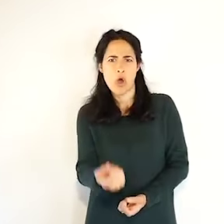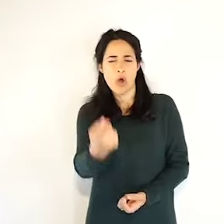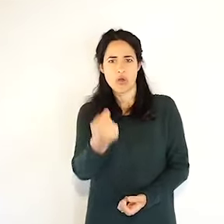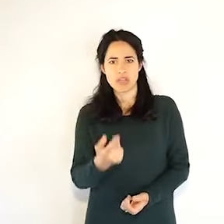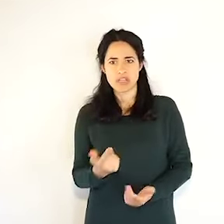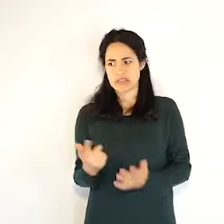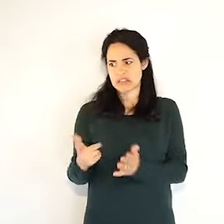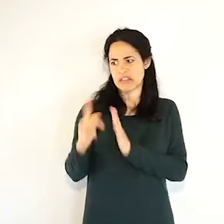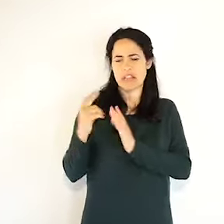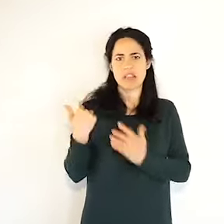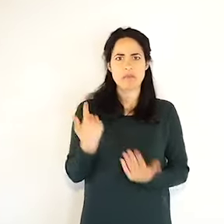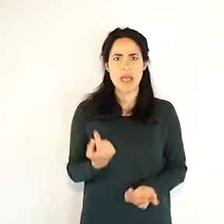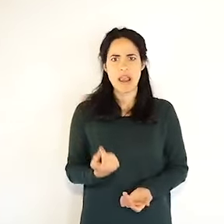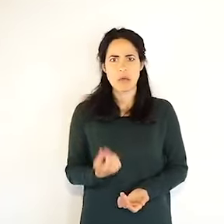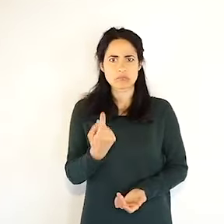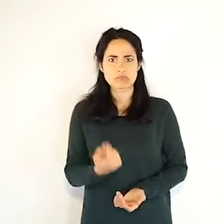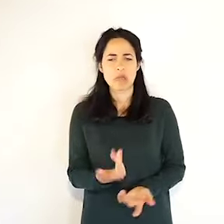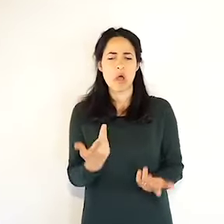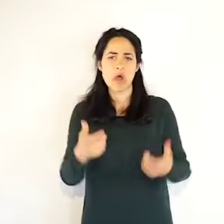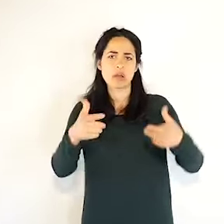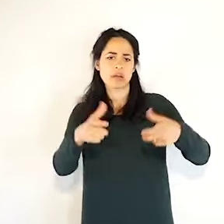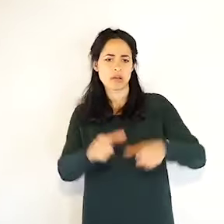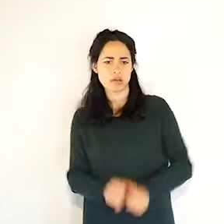numeri che diamo rappresentano una,